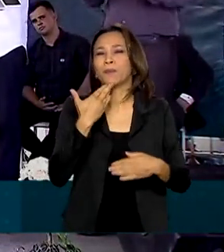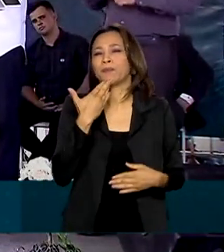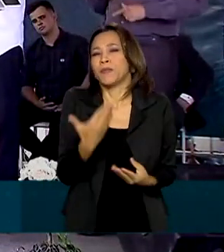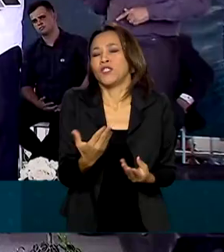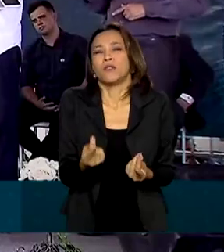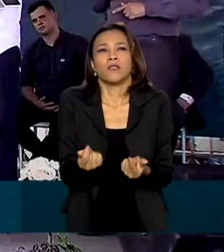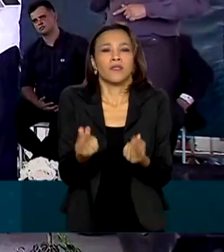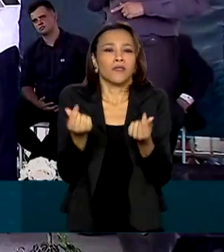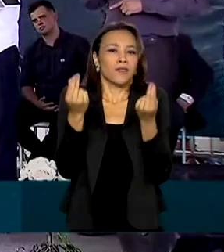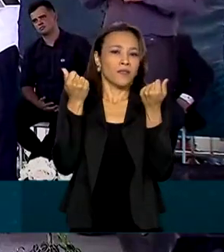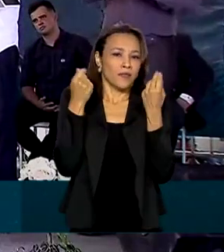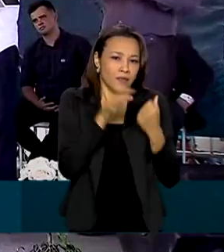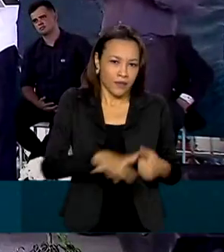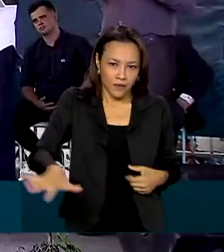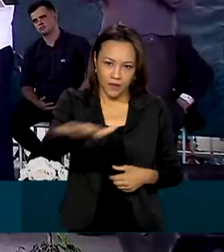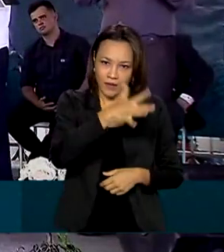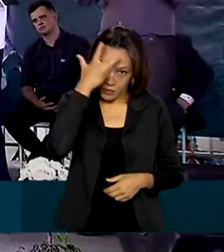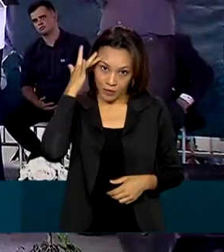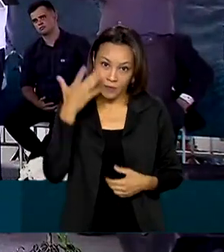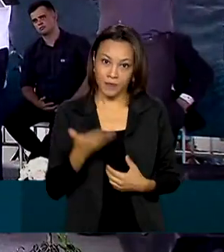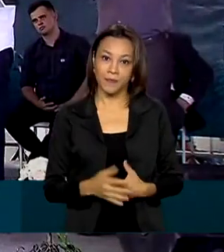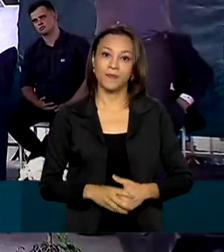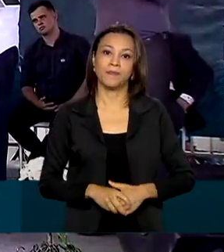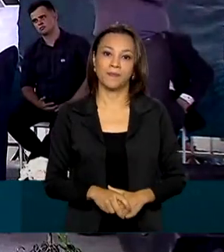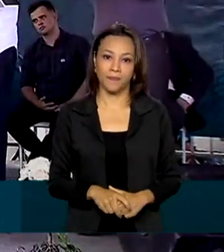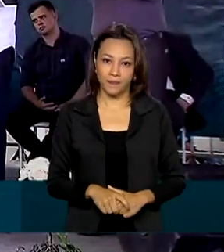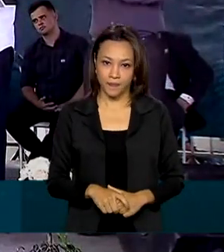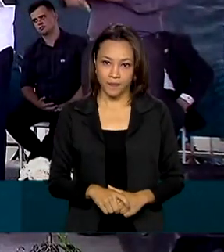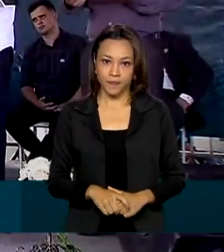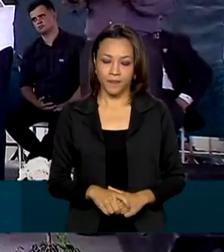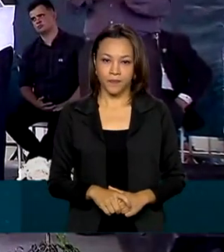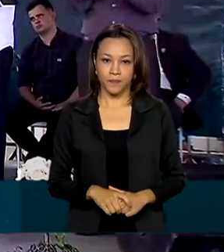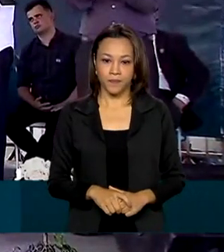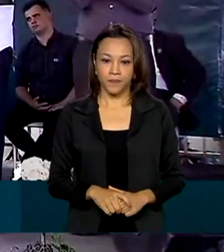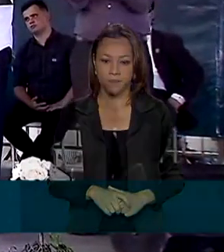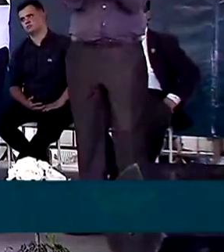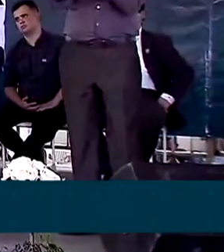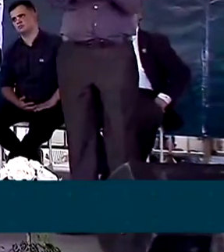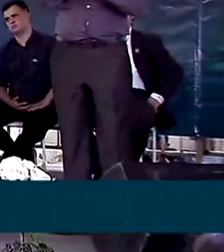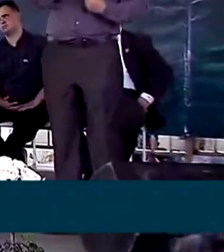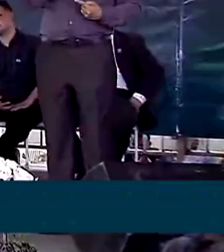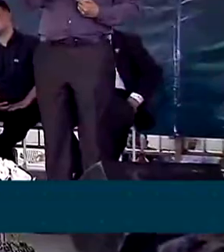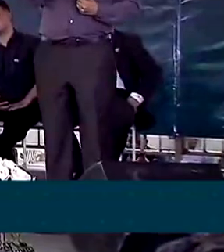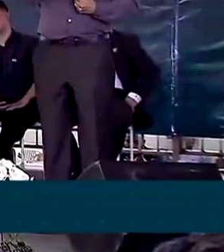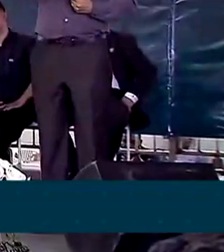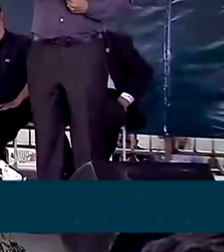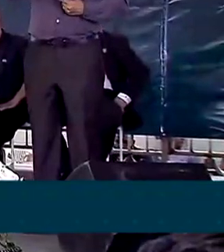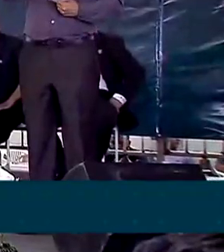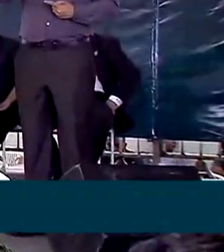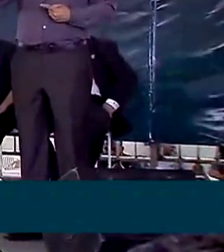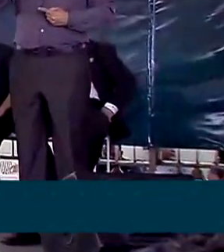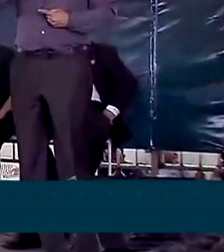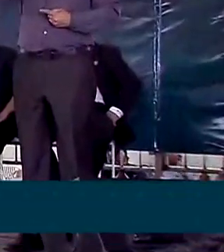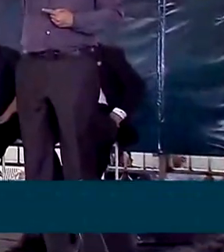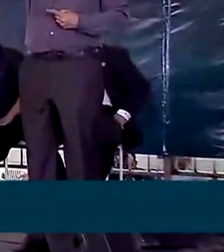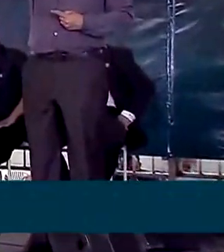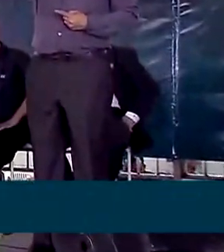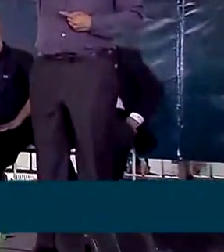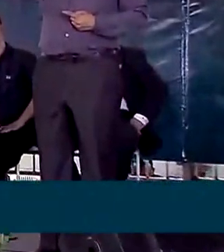da população mineira. Essa obra, 367, chega em boa hora. Há muito ela foi